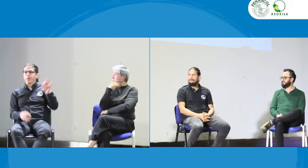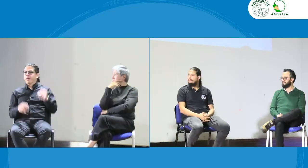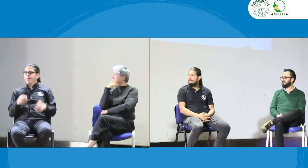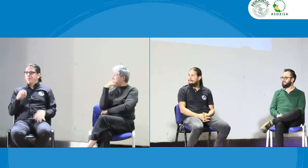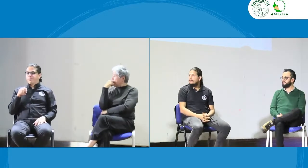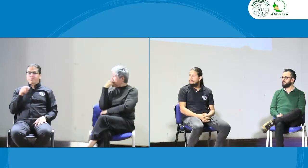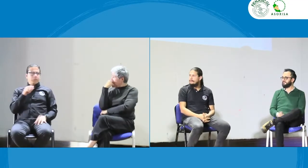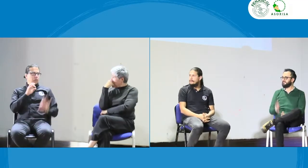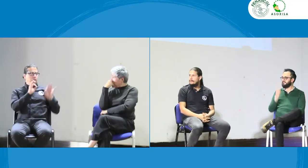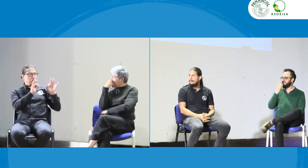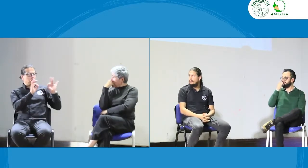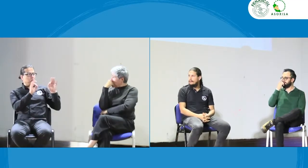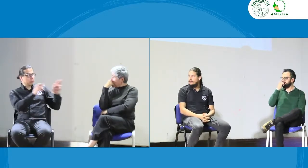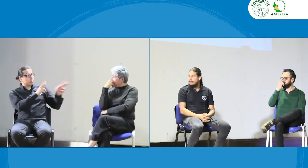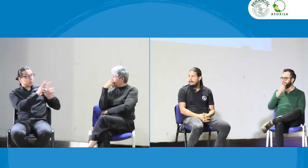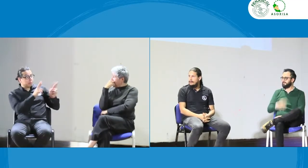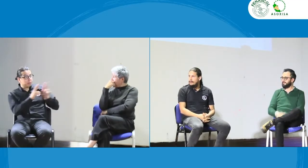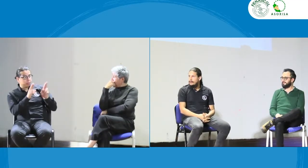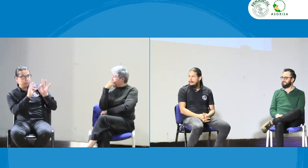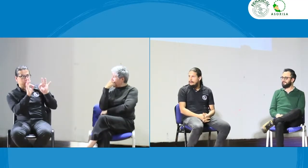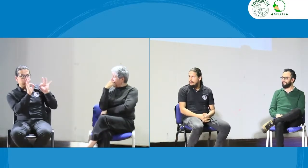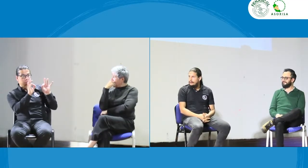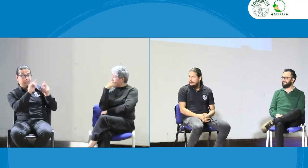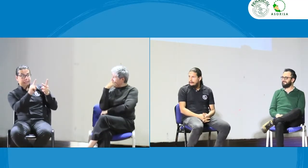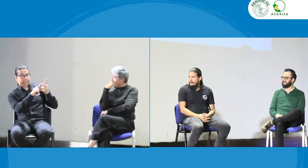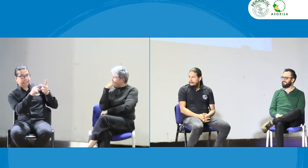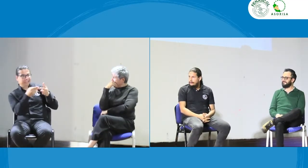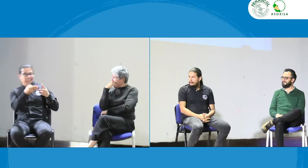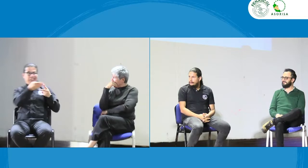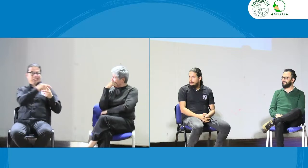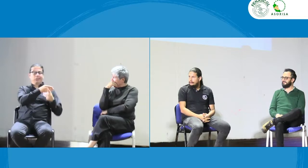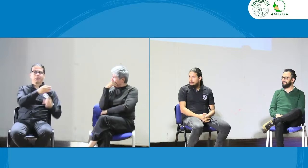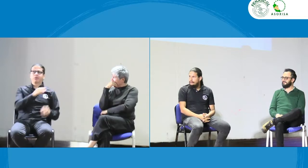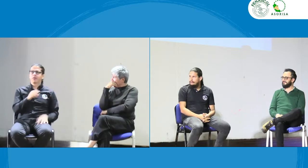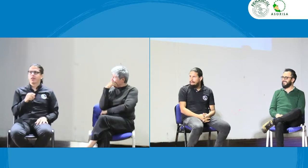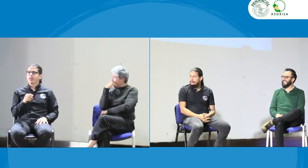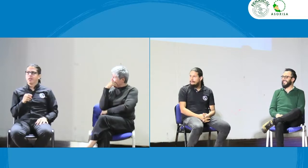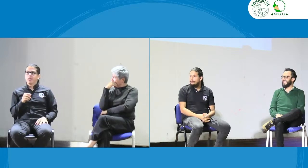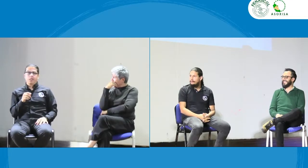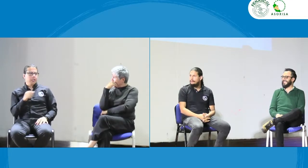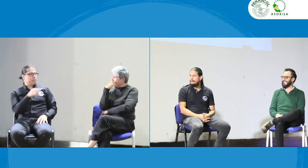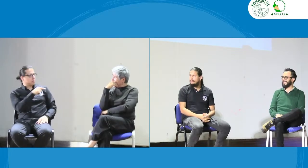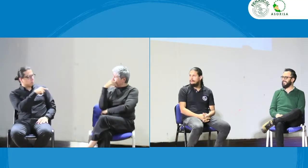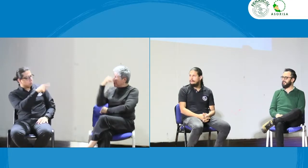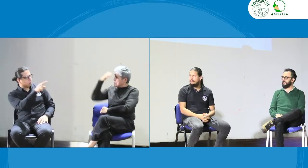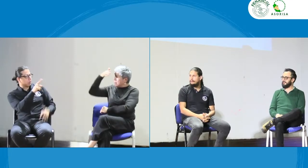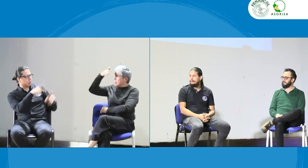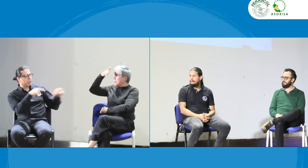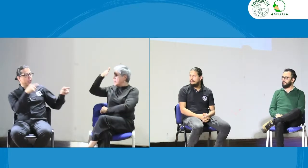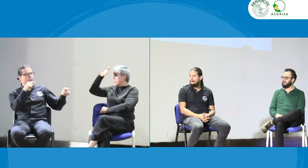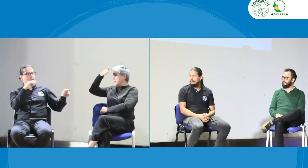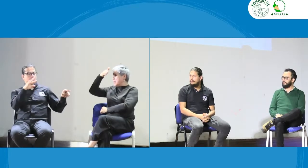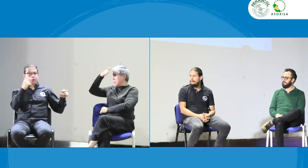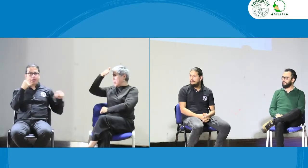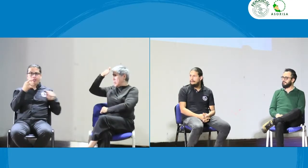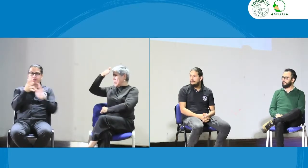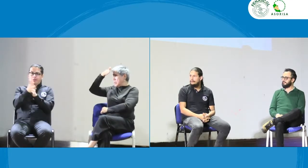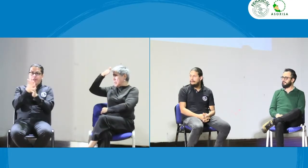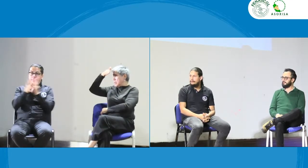entre las personas sordas y los intérpretes. Perfecto, muchas gracias por sus respuestas. Quisiera que el volverme a los parís